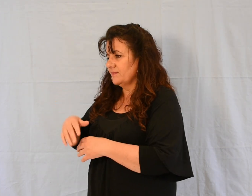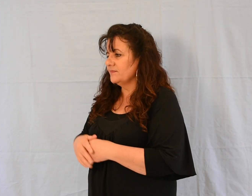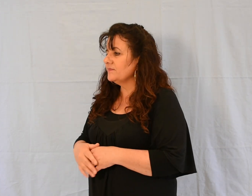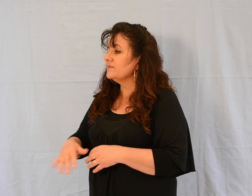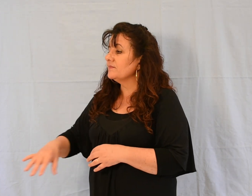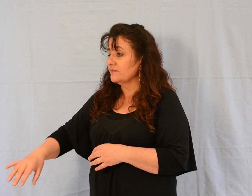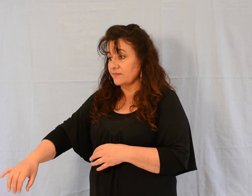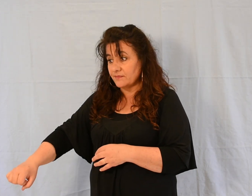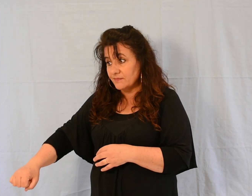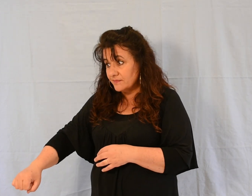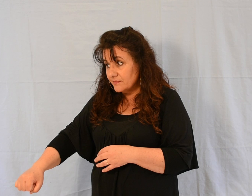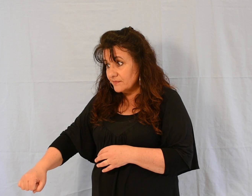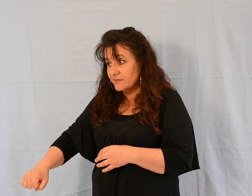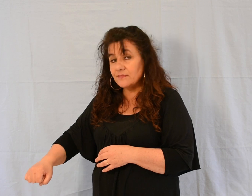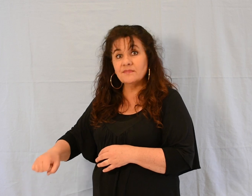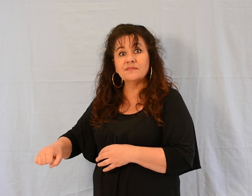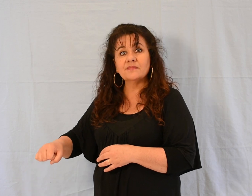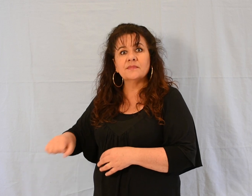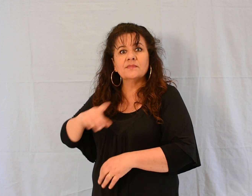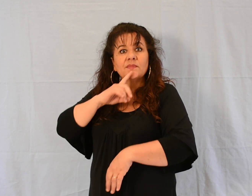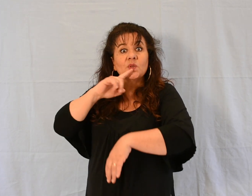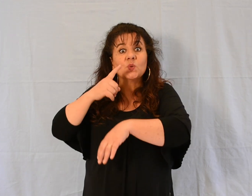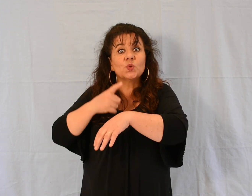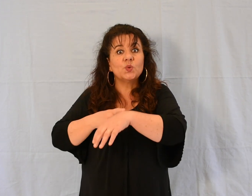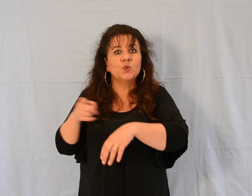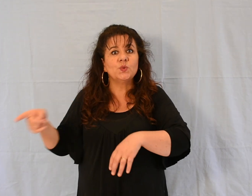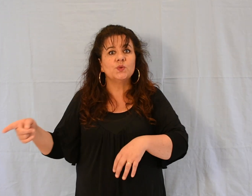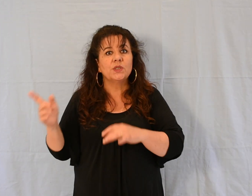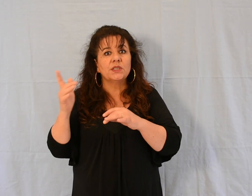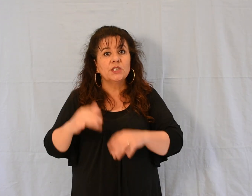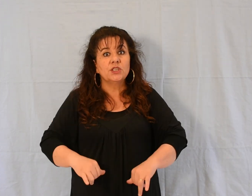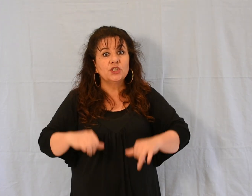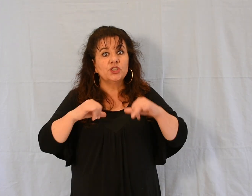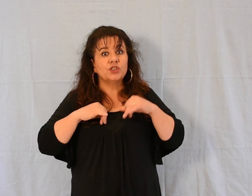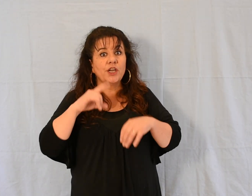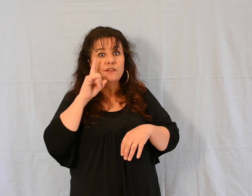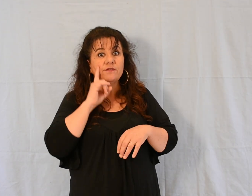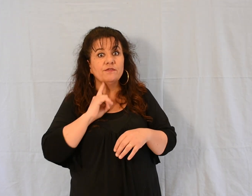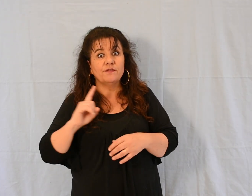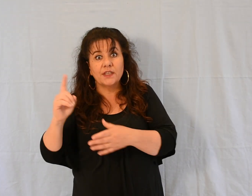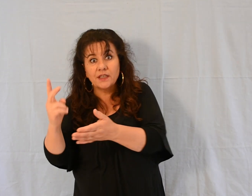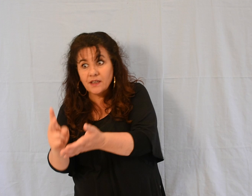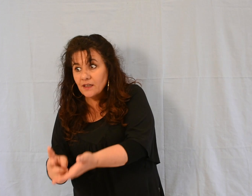» Aussitôt, la jeune fille se leva et se mit à marcher.